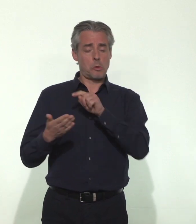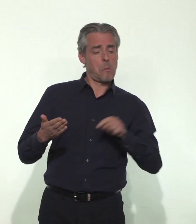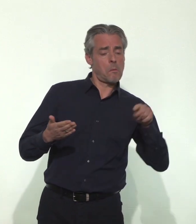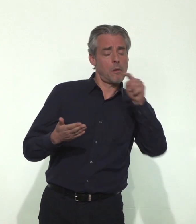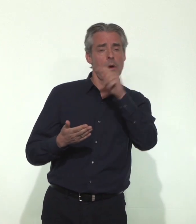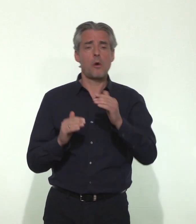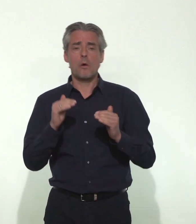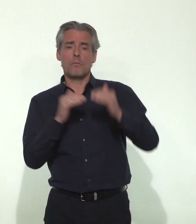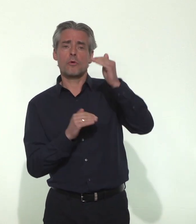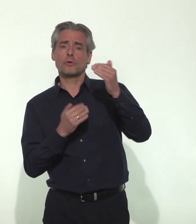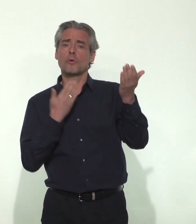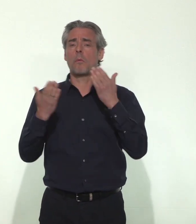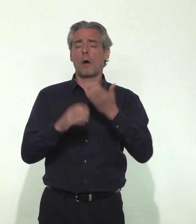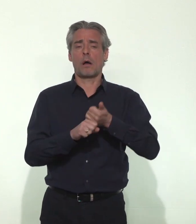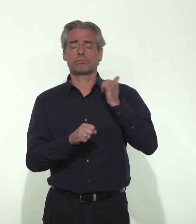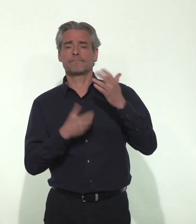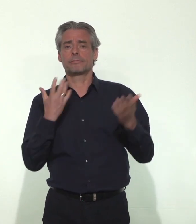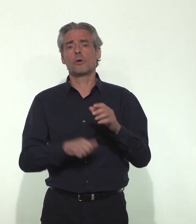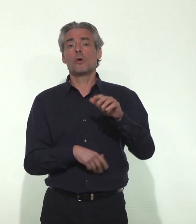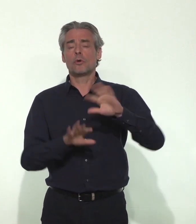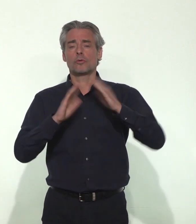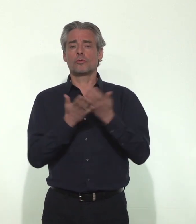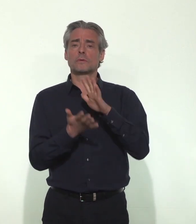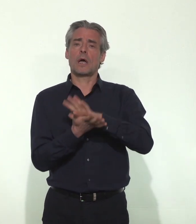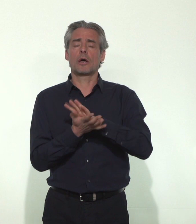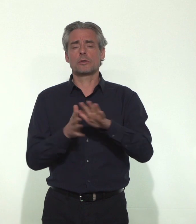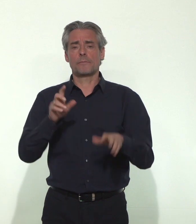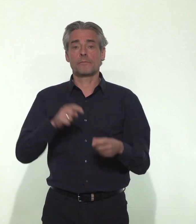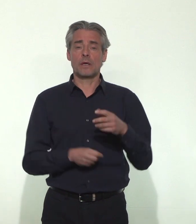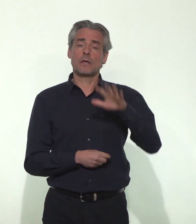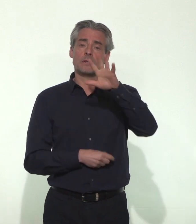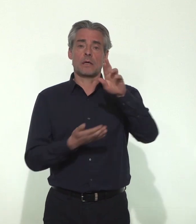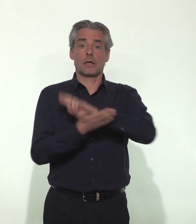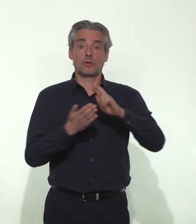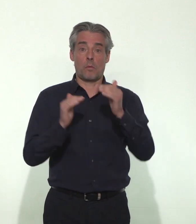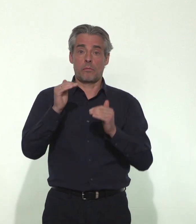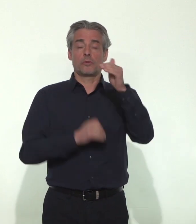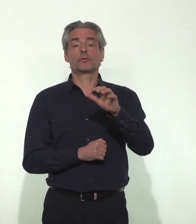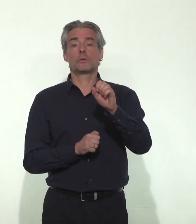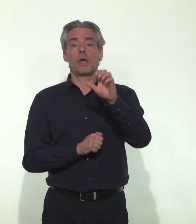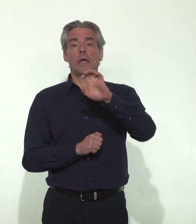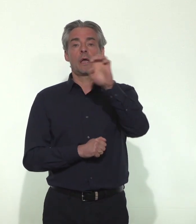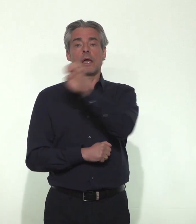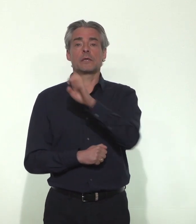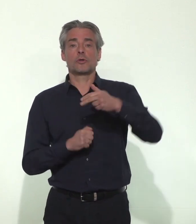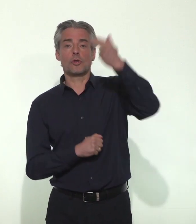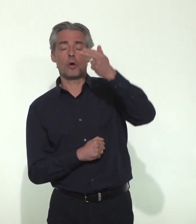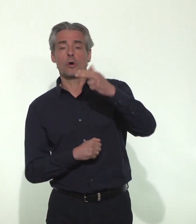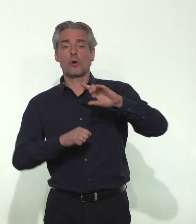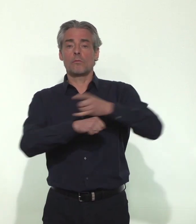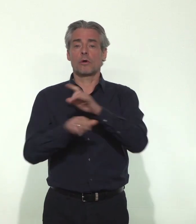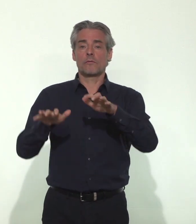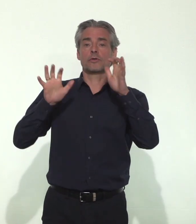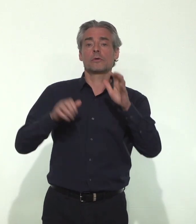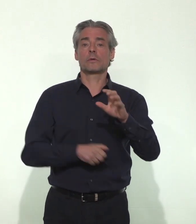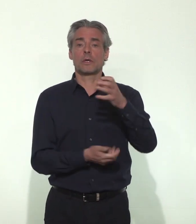une hausse de la mortalité par rapport à l'attendu 12 âges confondus est observée dans 5 régions, Grand-Est, Hauts-France, Bourgogne